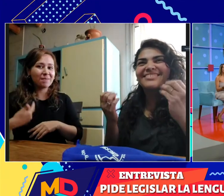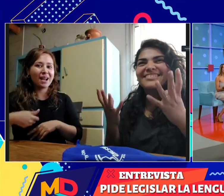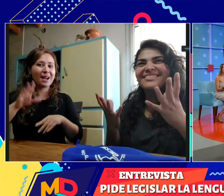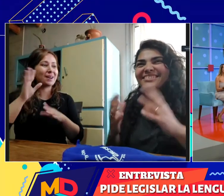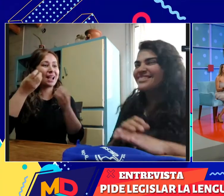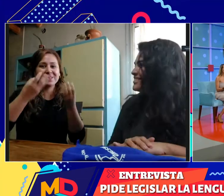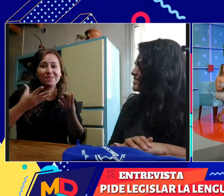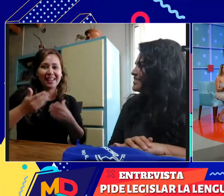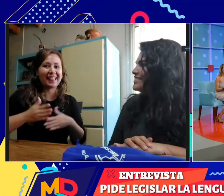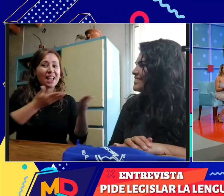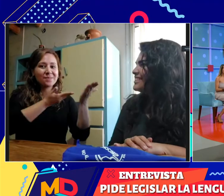Bienvenidas, hola Fátima, bienvenidas.